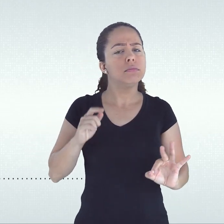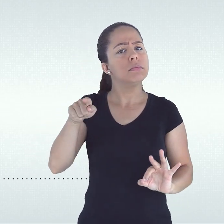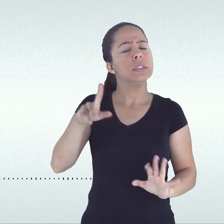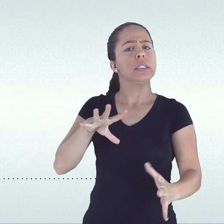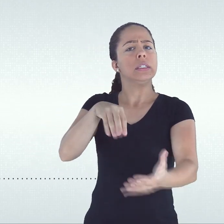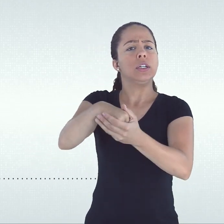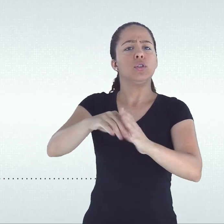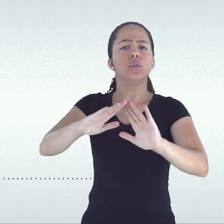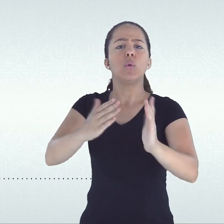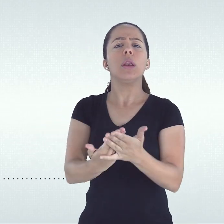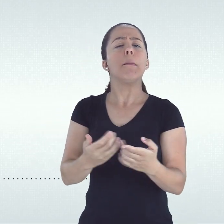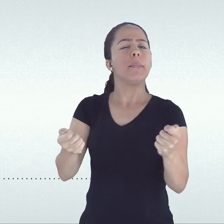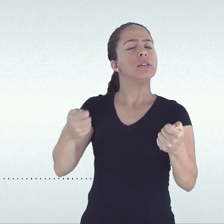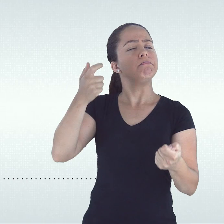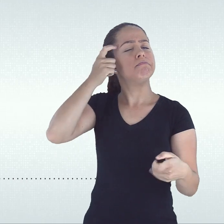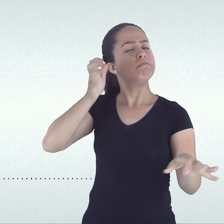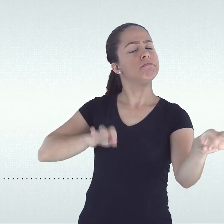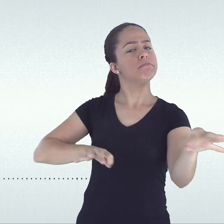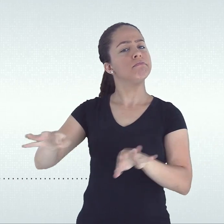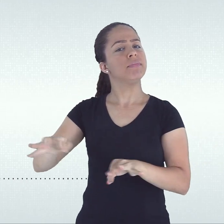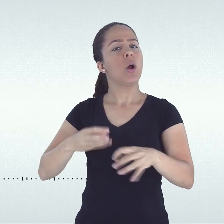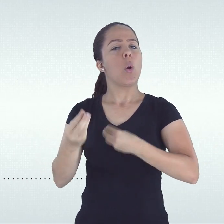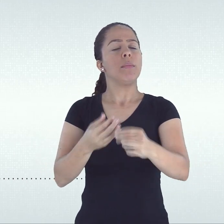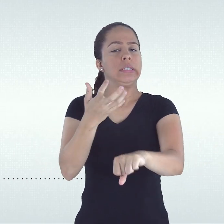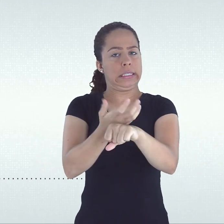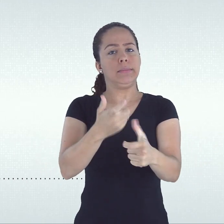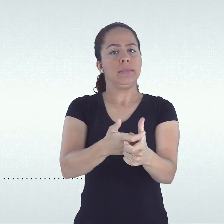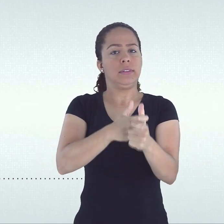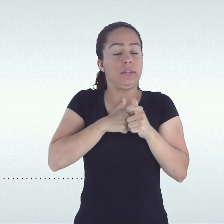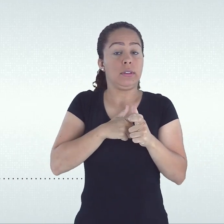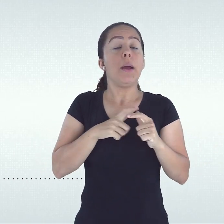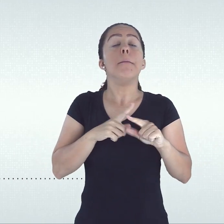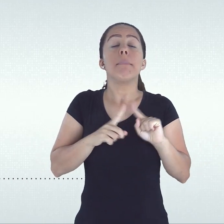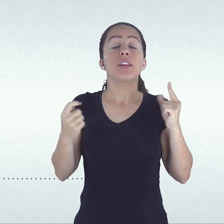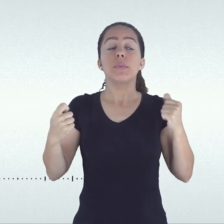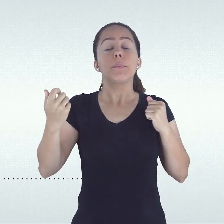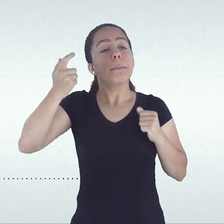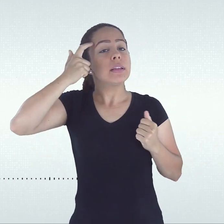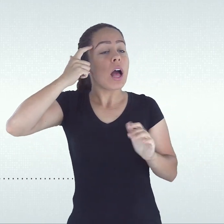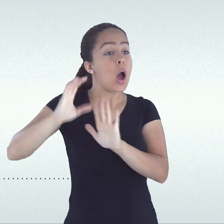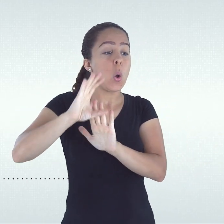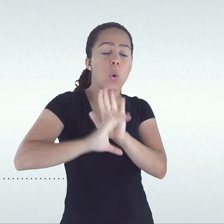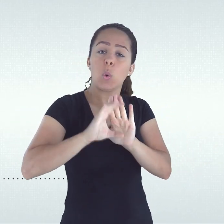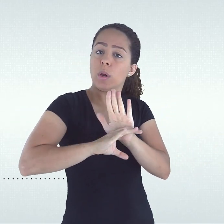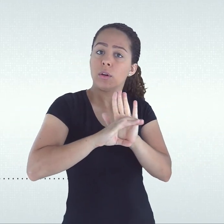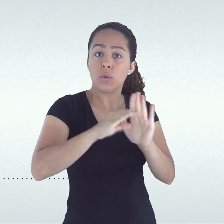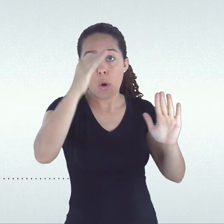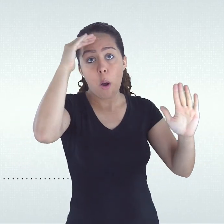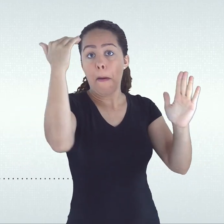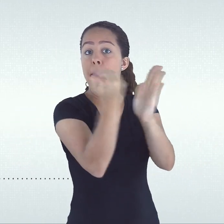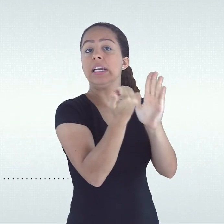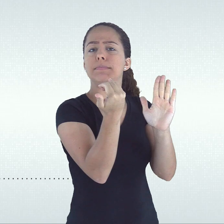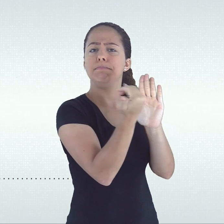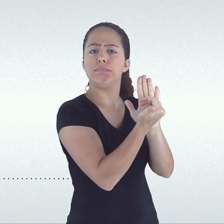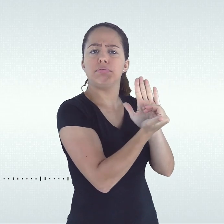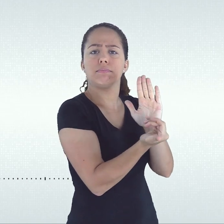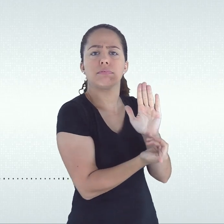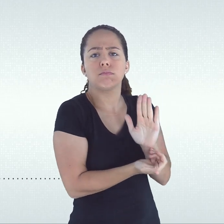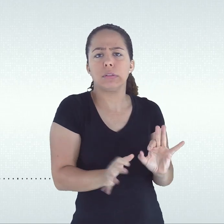escolar pode admitir formas de progressão parcial, desde que preservada a sequência do currículo,